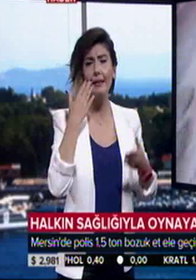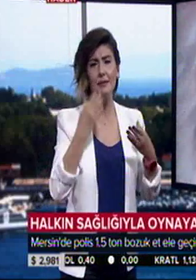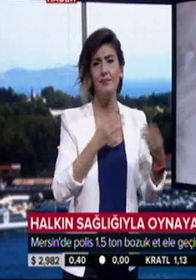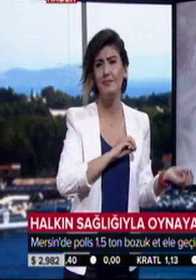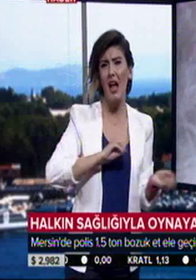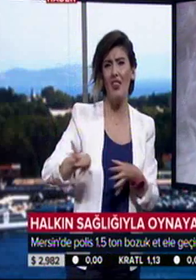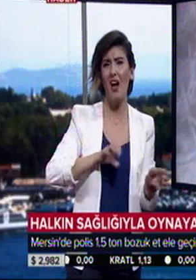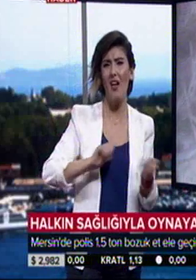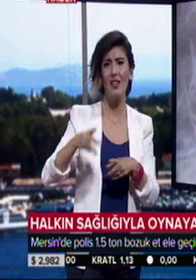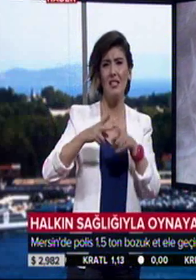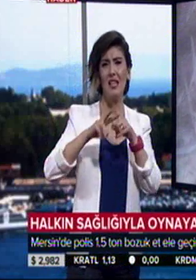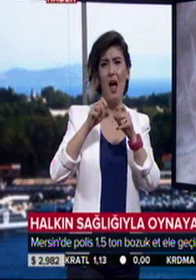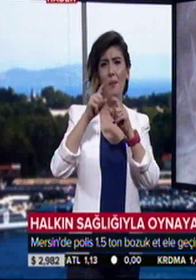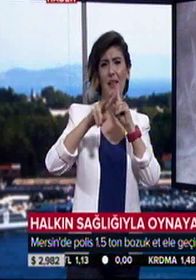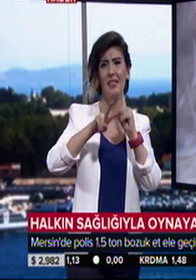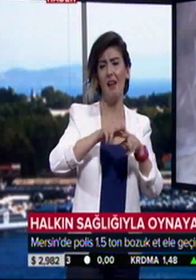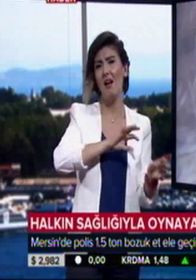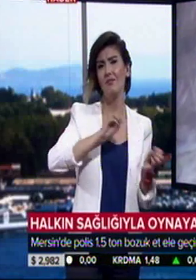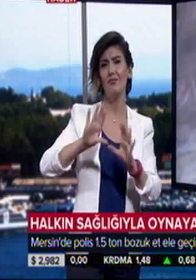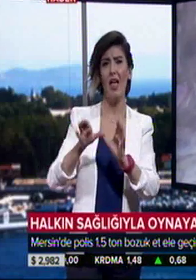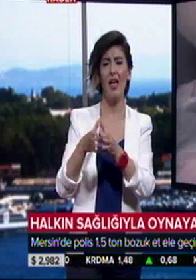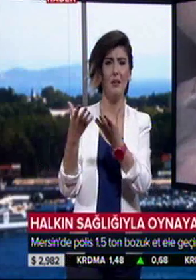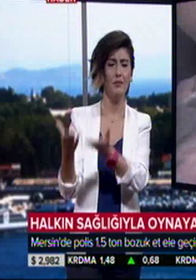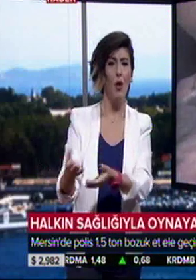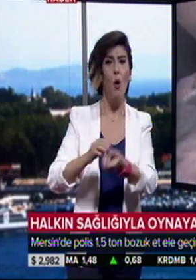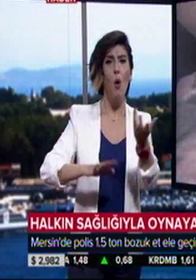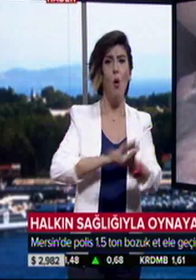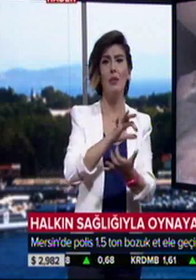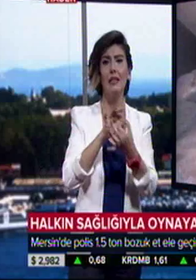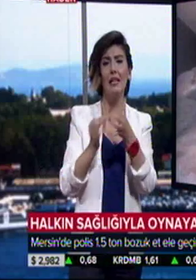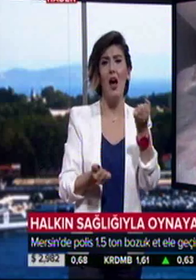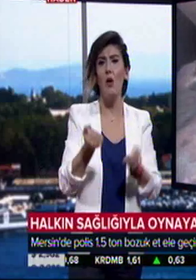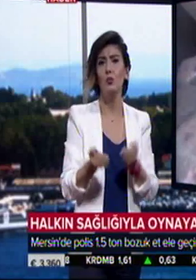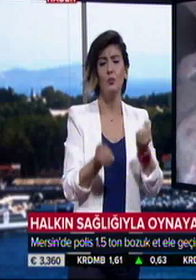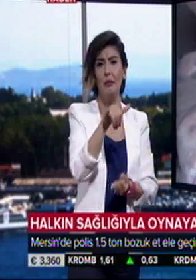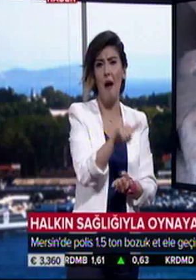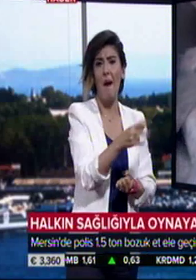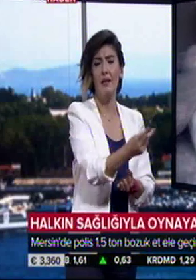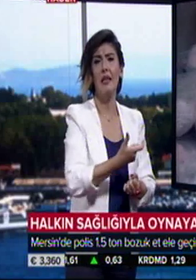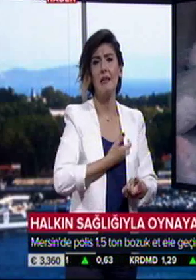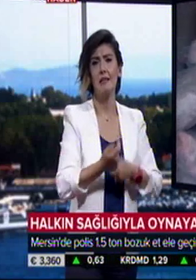üzere zabıta ekibine teslim edildi. Olayla ilgili araç sürücüsü hakkında yasal işlem başlatıldı.